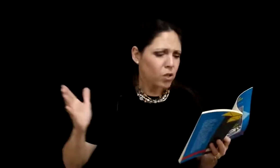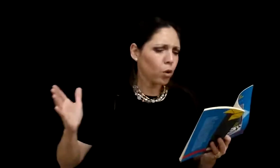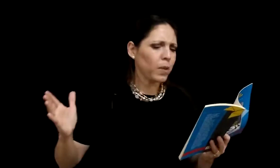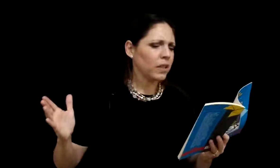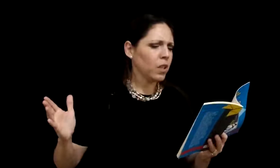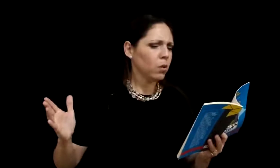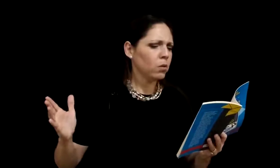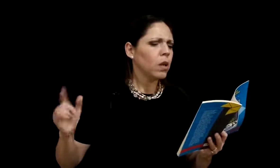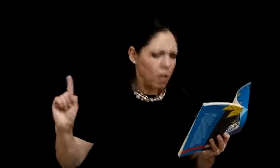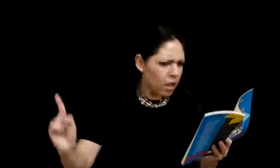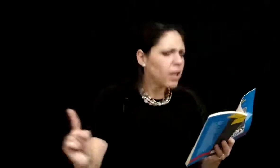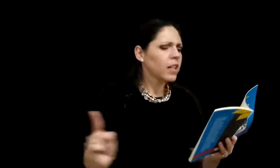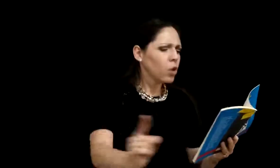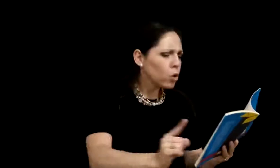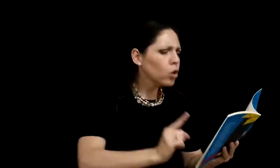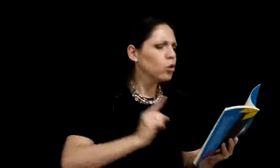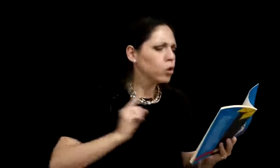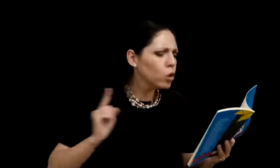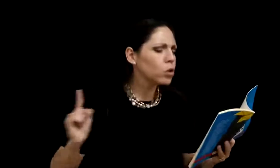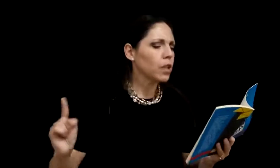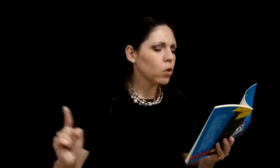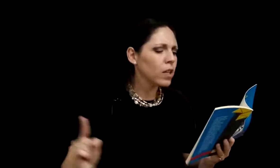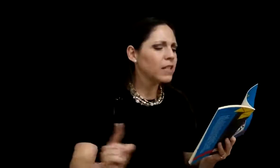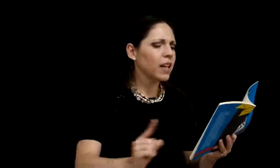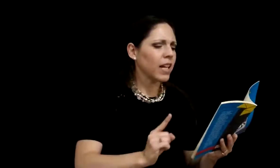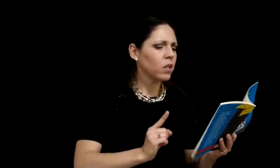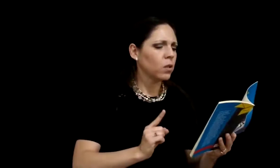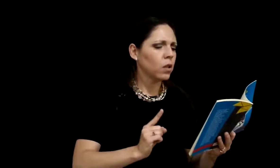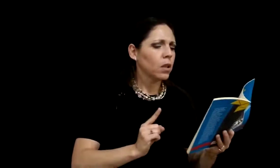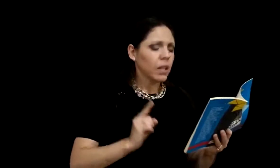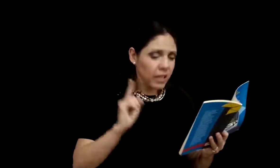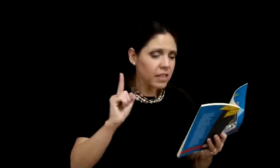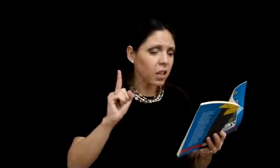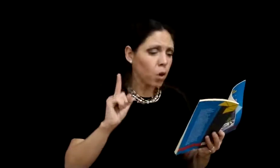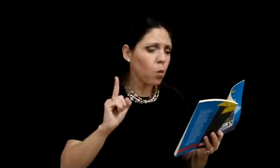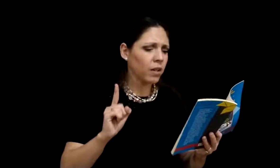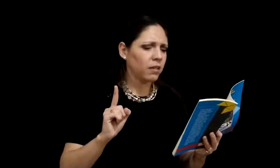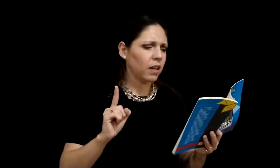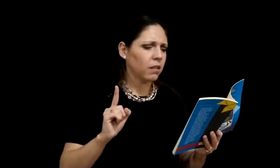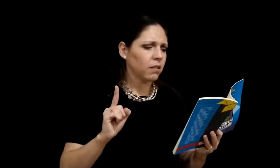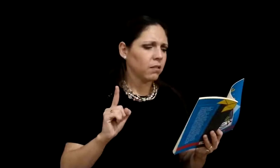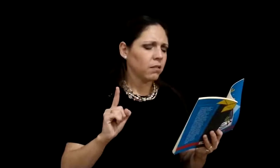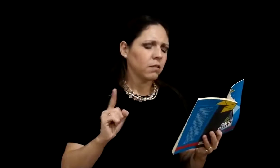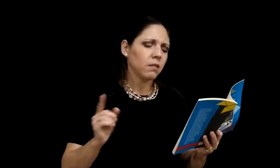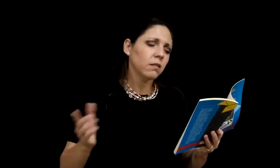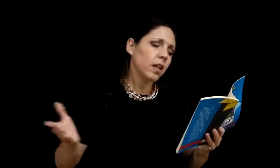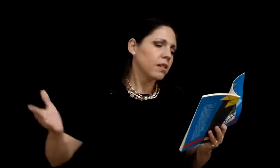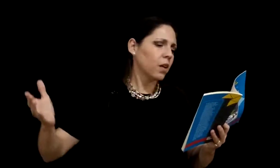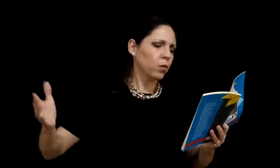Sorprendido, recorrió todos los rincones del reino y se dio cuenta de que se